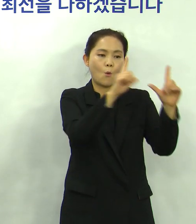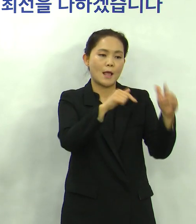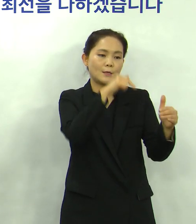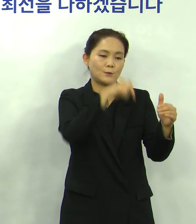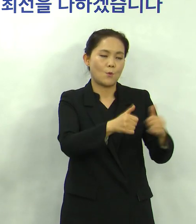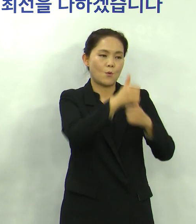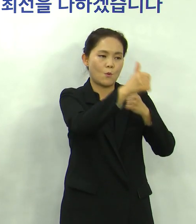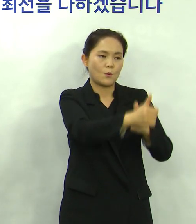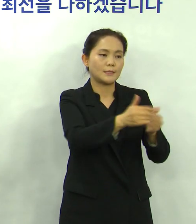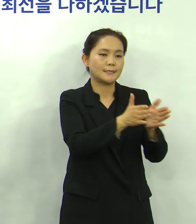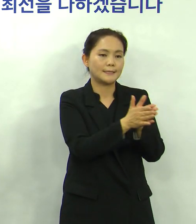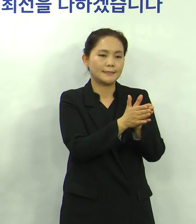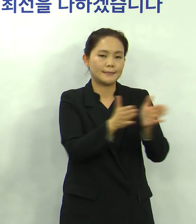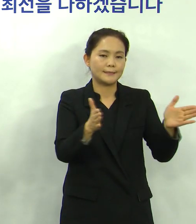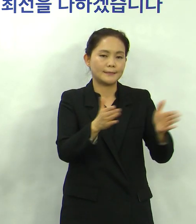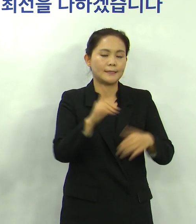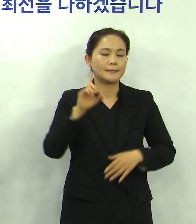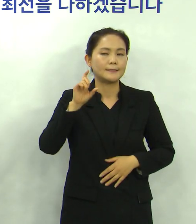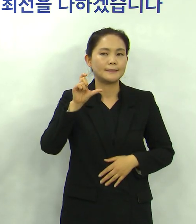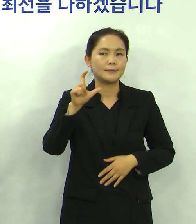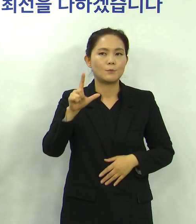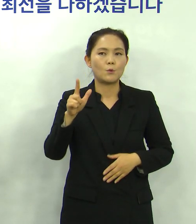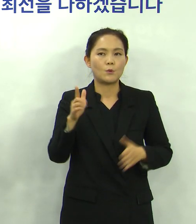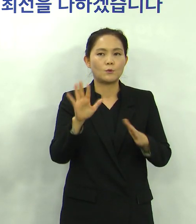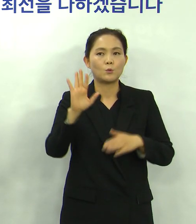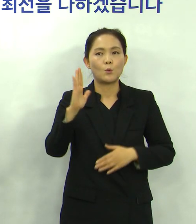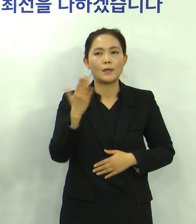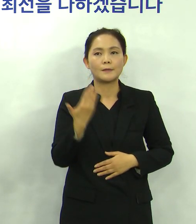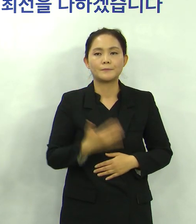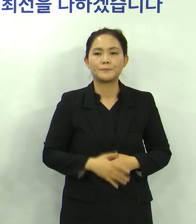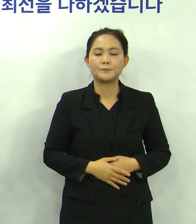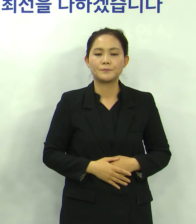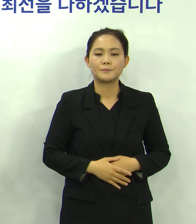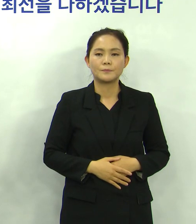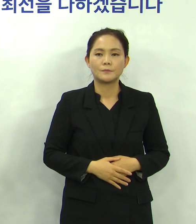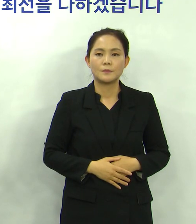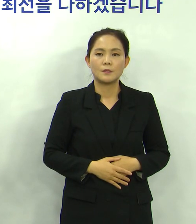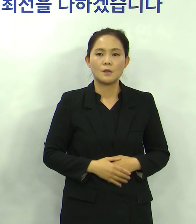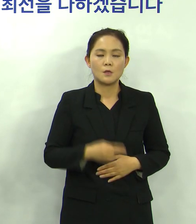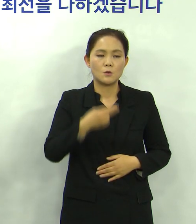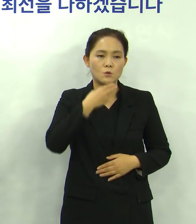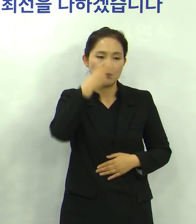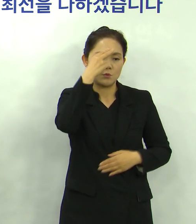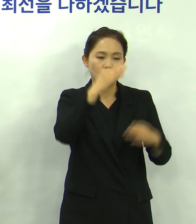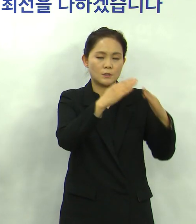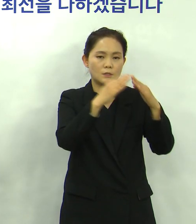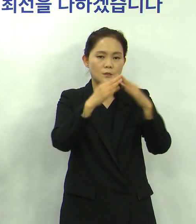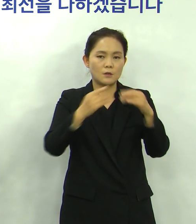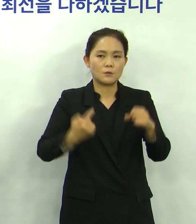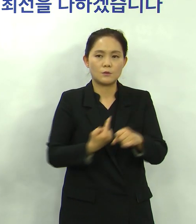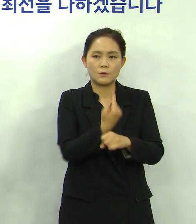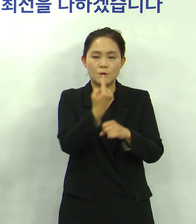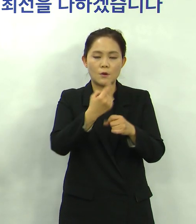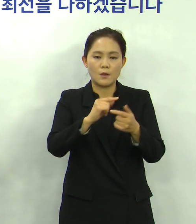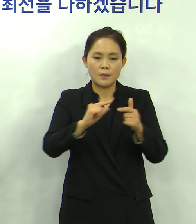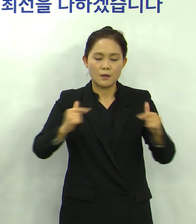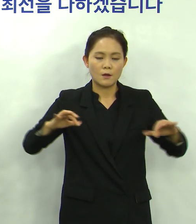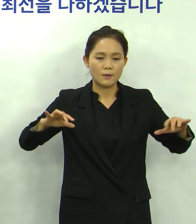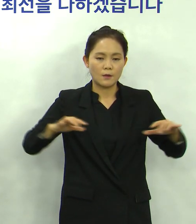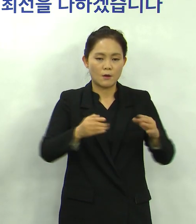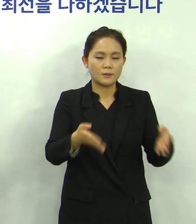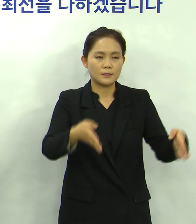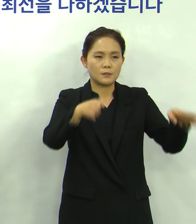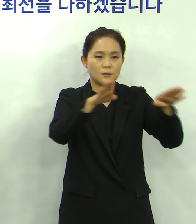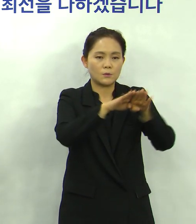거리두기를 시작한 지 15일이 됐습니다 우리 시는 유흥시설을 제외한 다양한 다중이용시설을